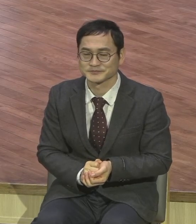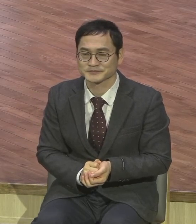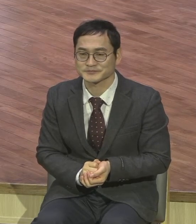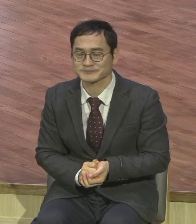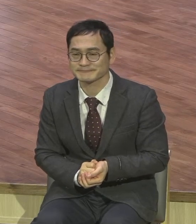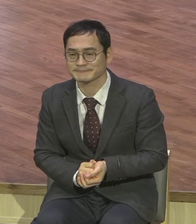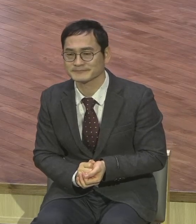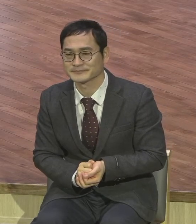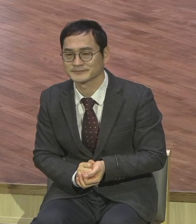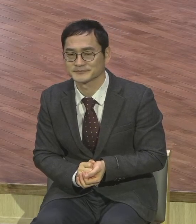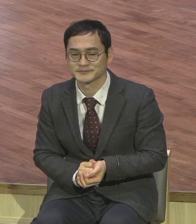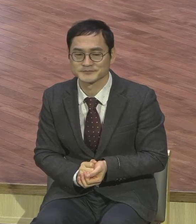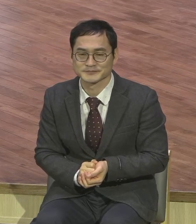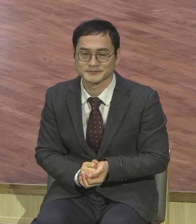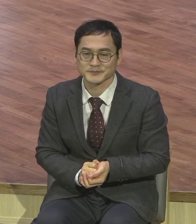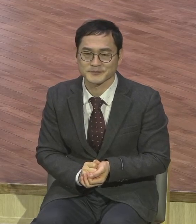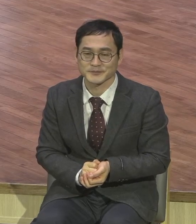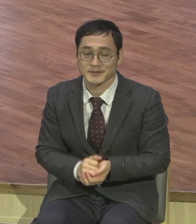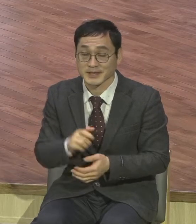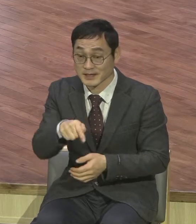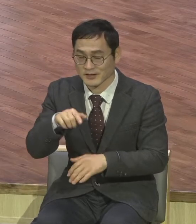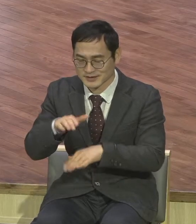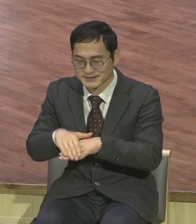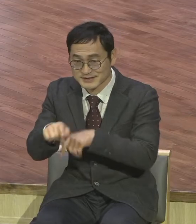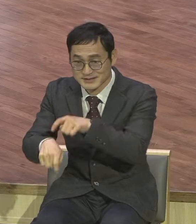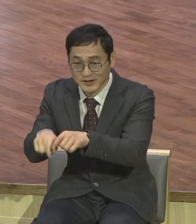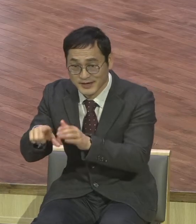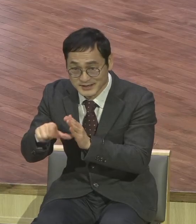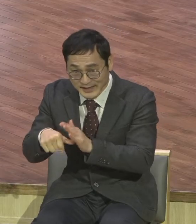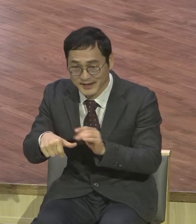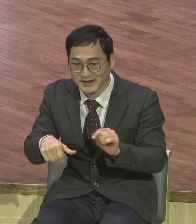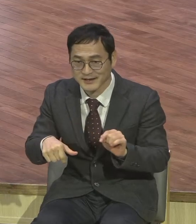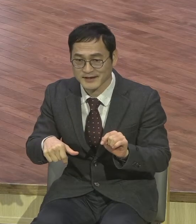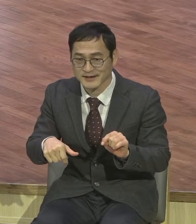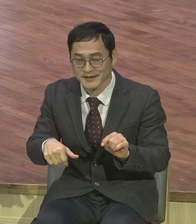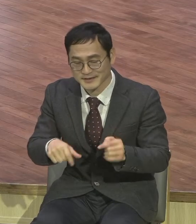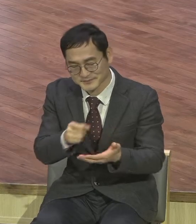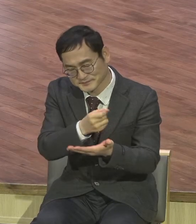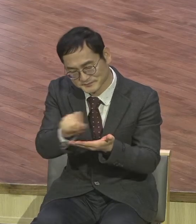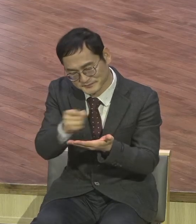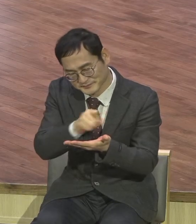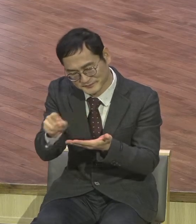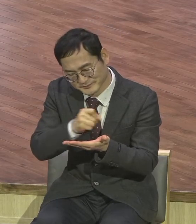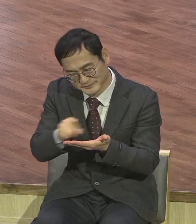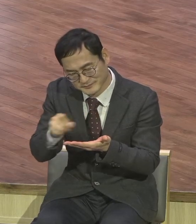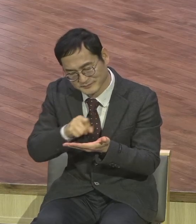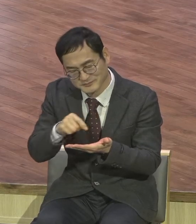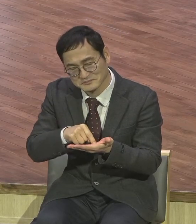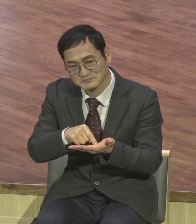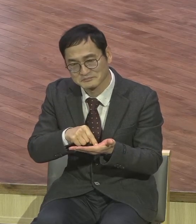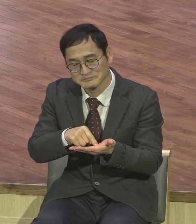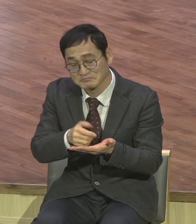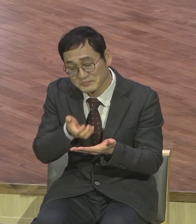프로젝트로 실행하실 때 작성해도 좋습니다. 여러분에게 영적인 동기부유가 되고